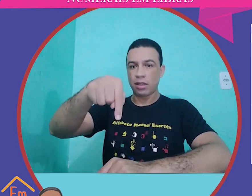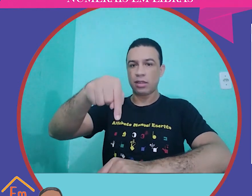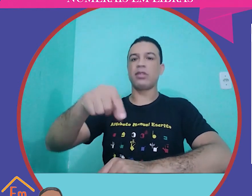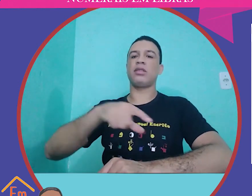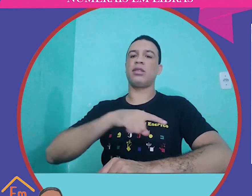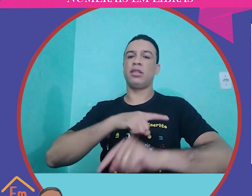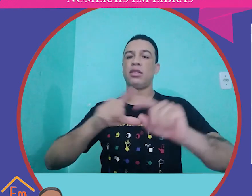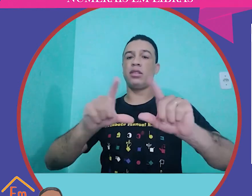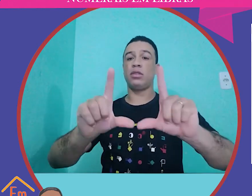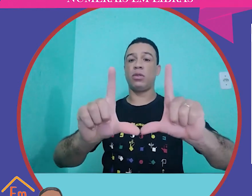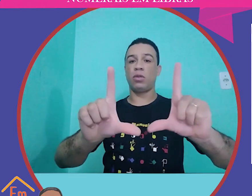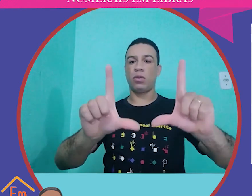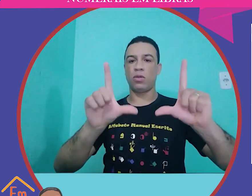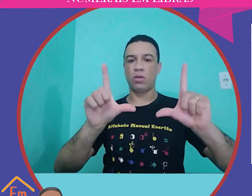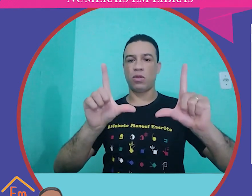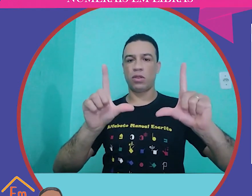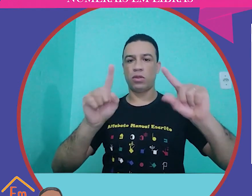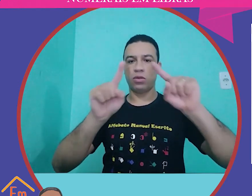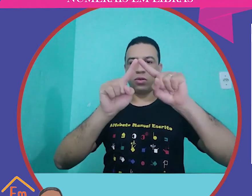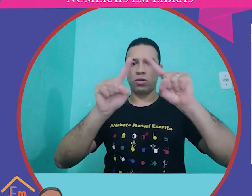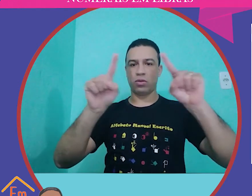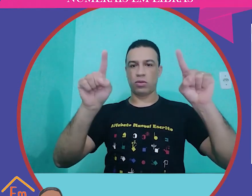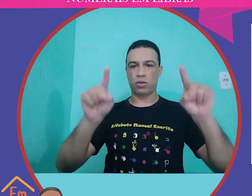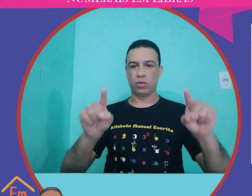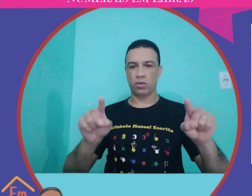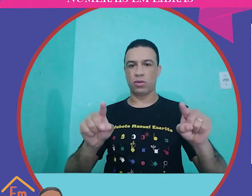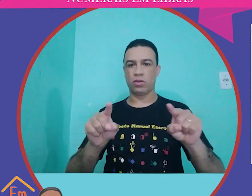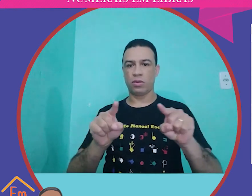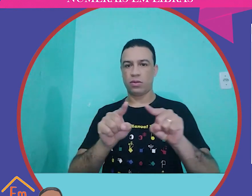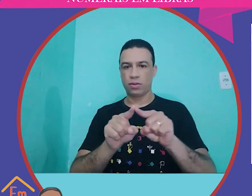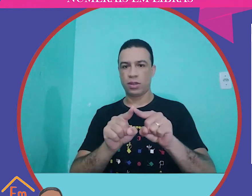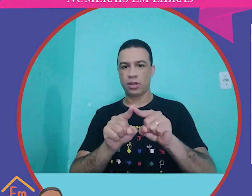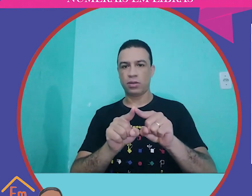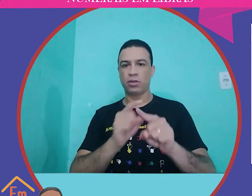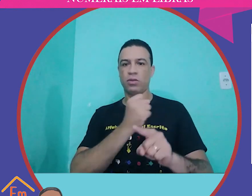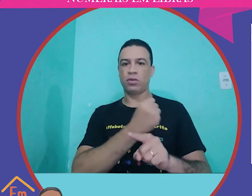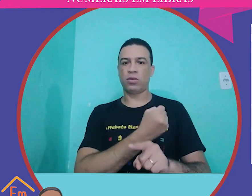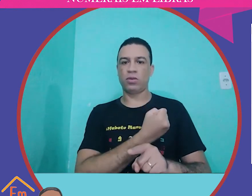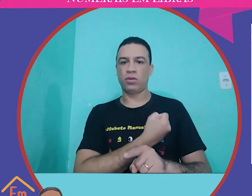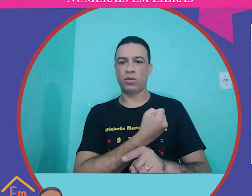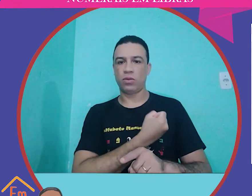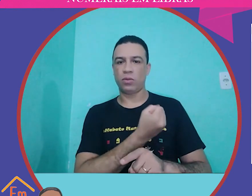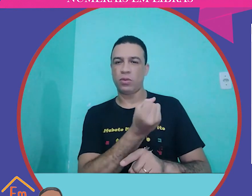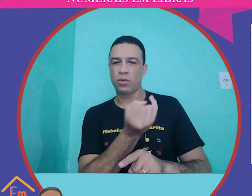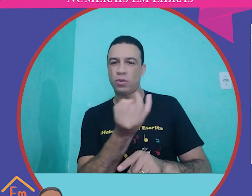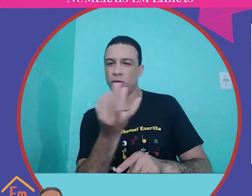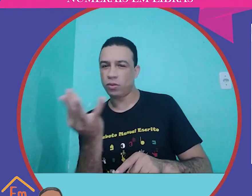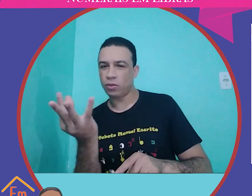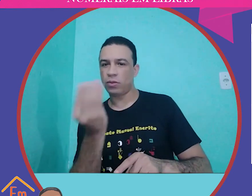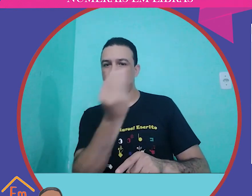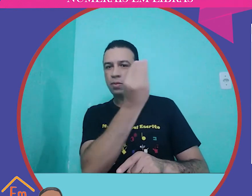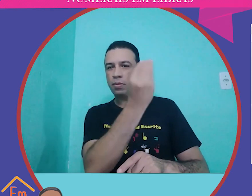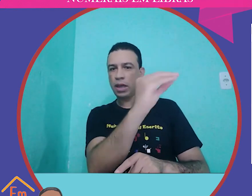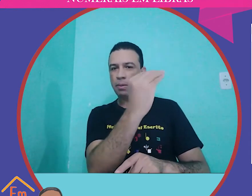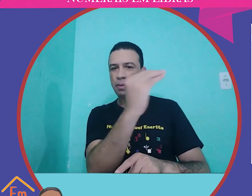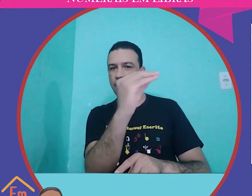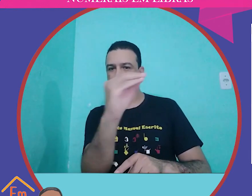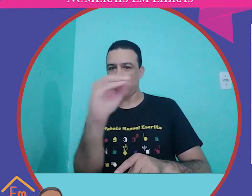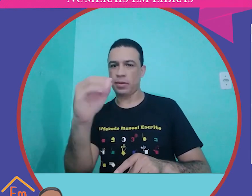lá embaixo da página, nós temos um quadro. E nesse quadro, nós colocamos